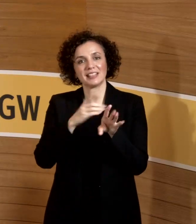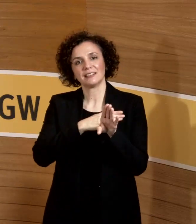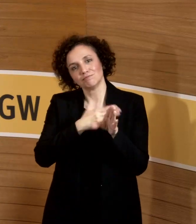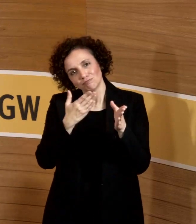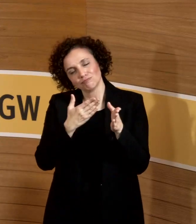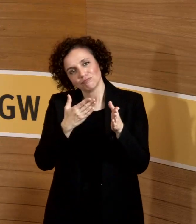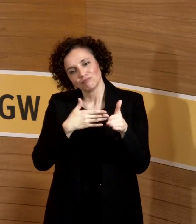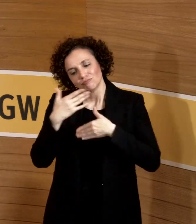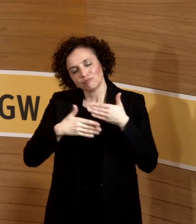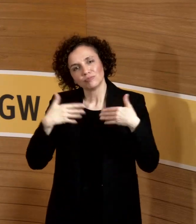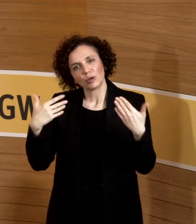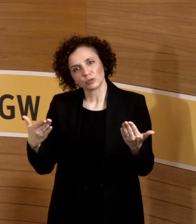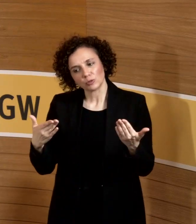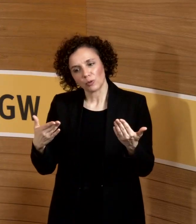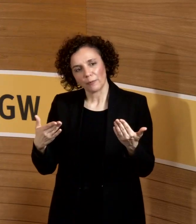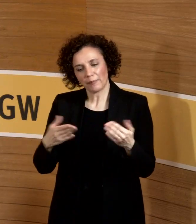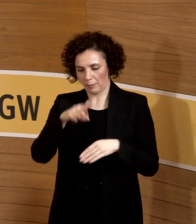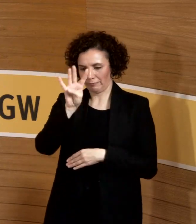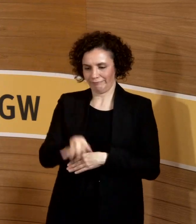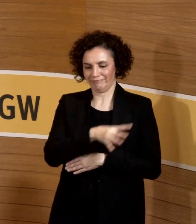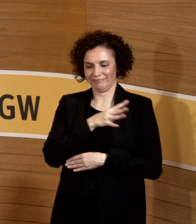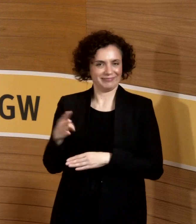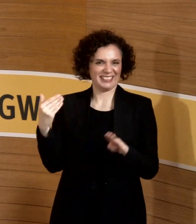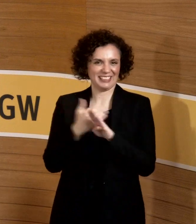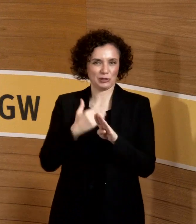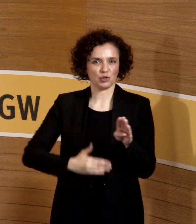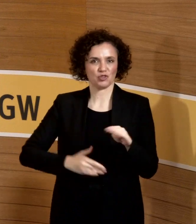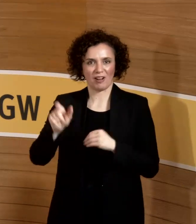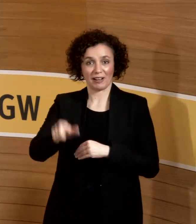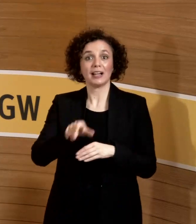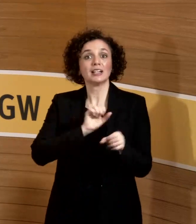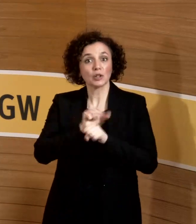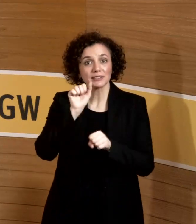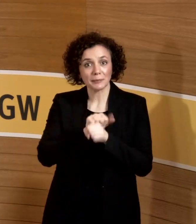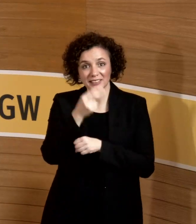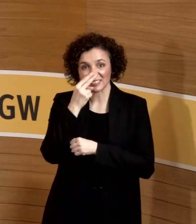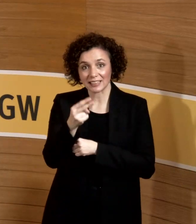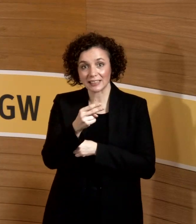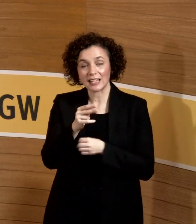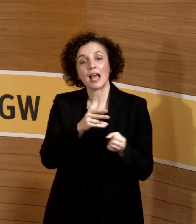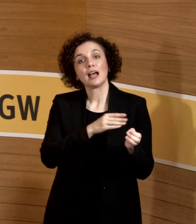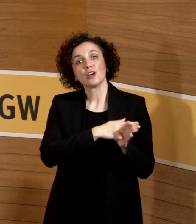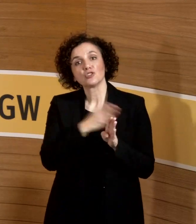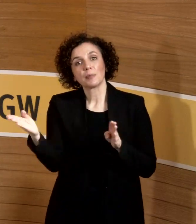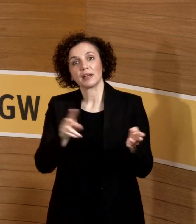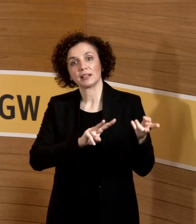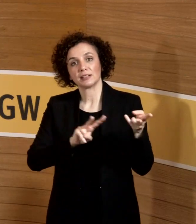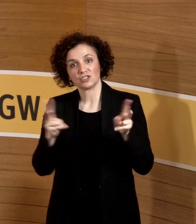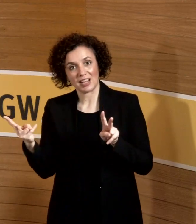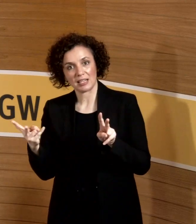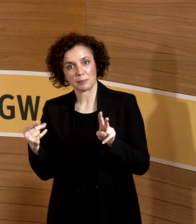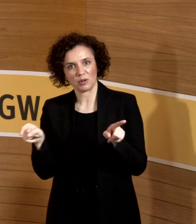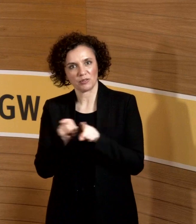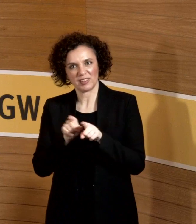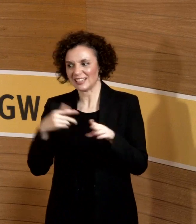Diagramm überhaupt nichts mit Schwangeren zu tun. Aber Sie sehen, dass die Spätschicht eigentlich keine Chronodisruption macht. Es sei denn,